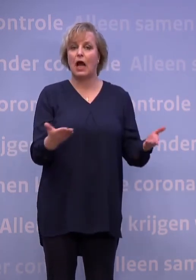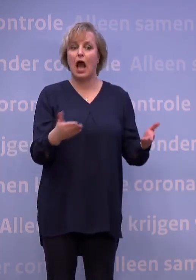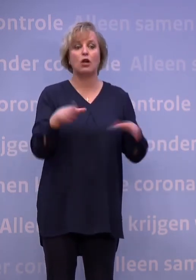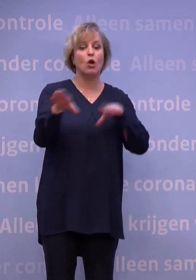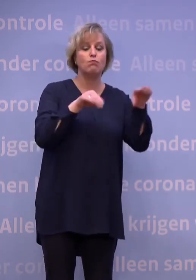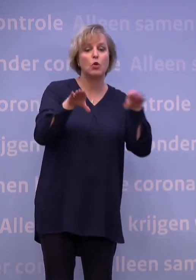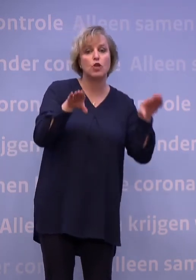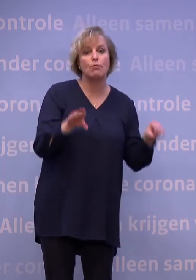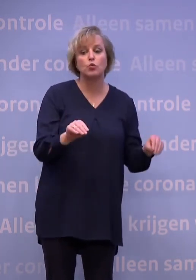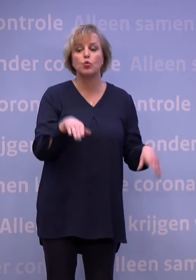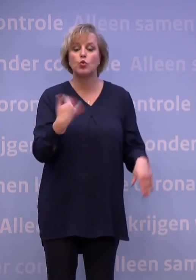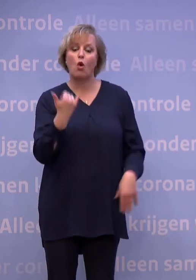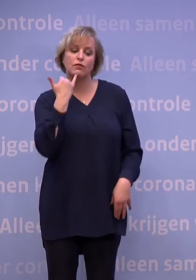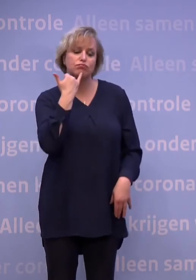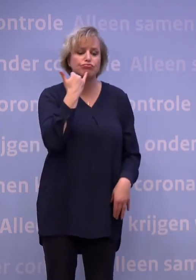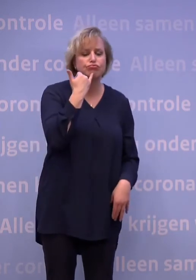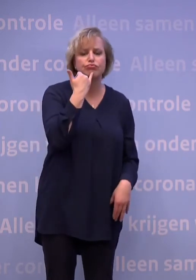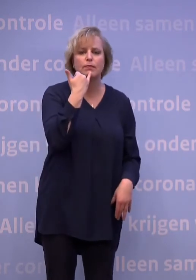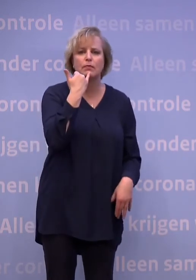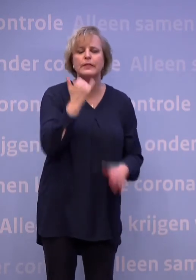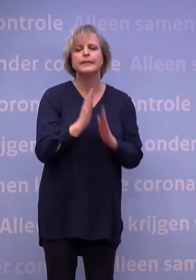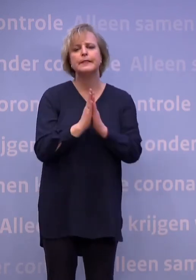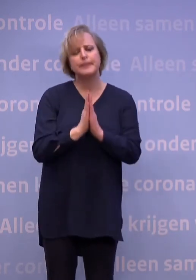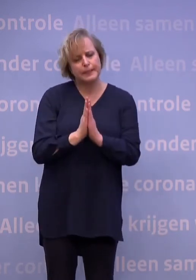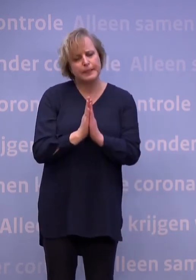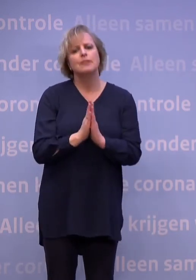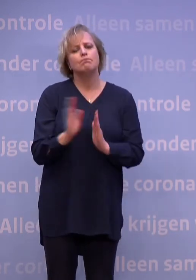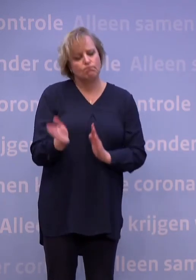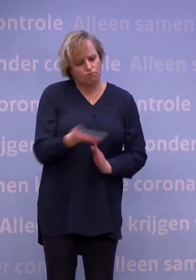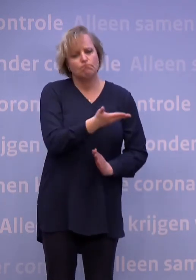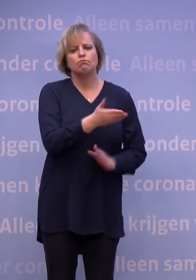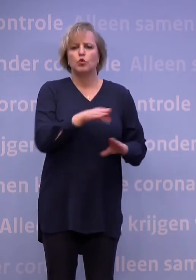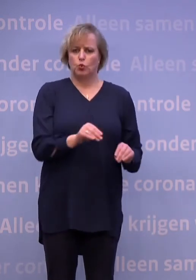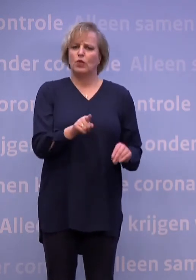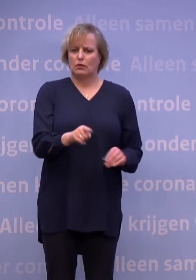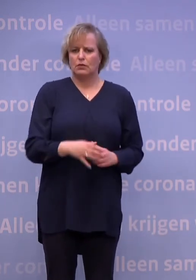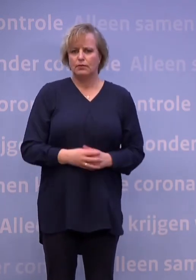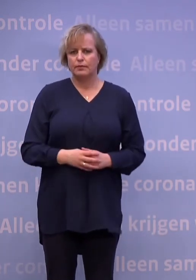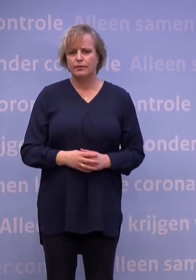of gewoon voor een belletje. En echt, schroom niet om daar gebruik van te maken.